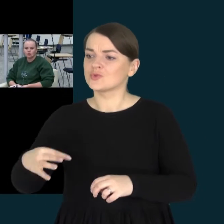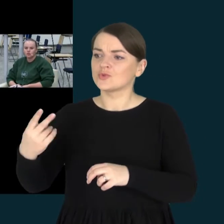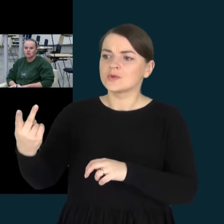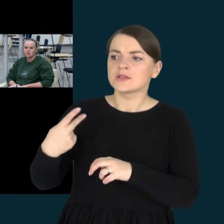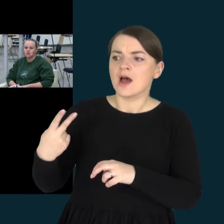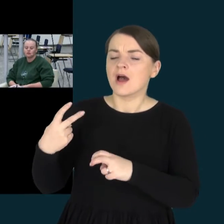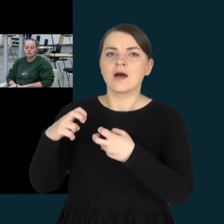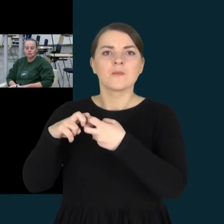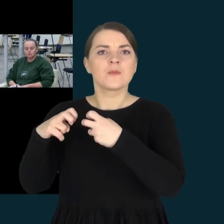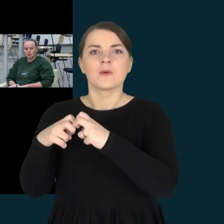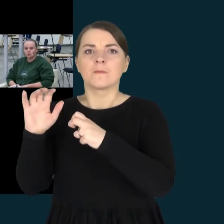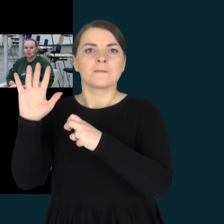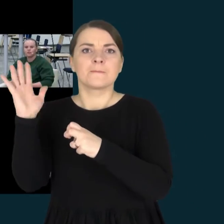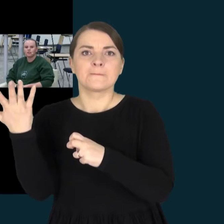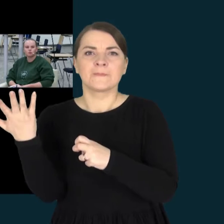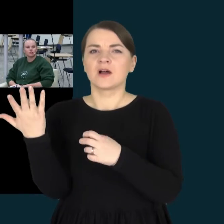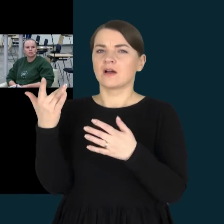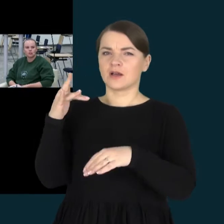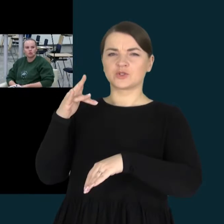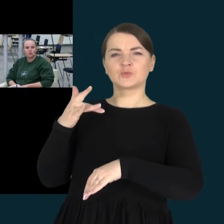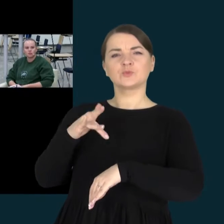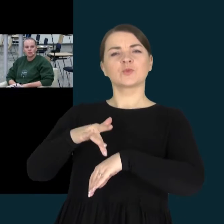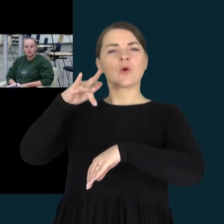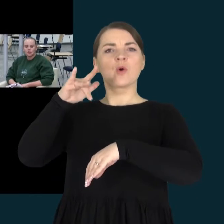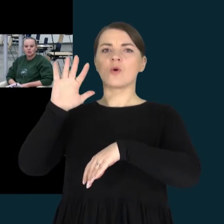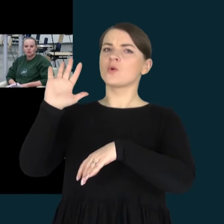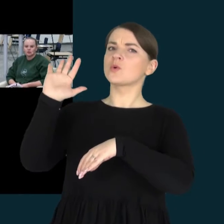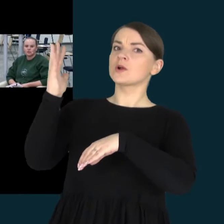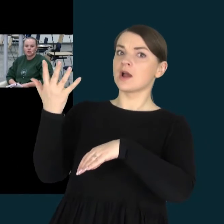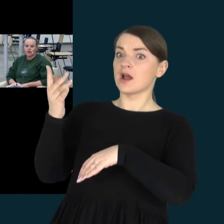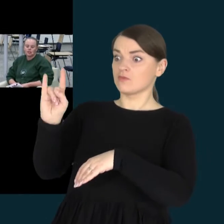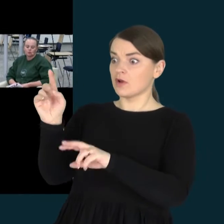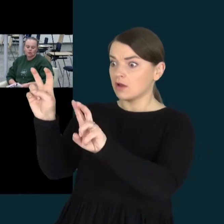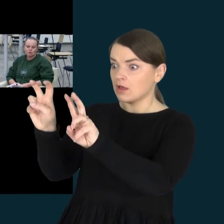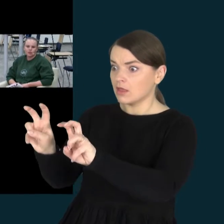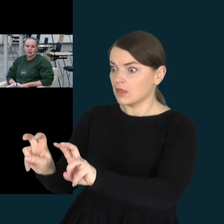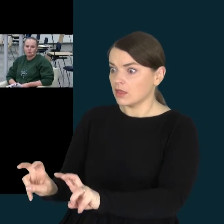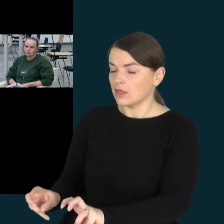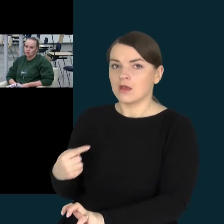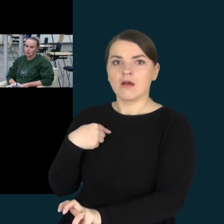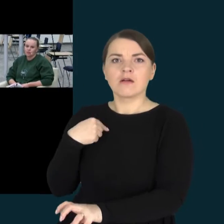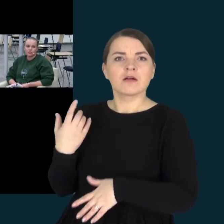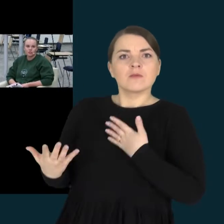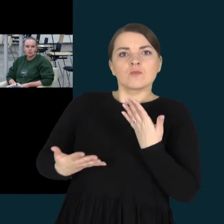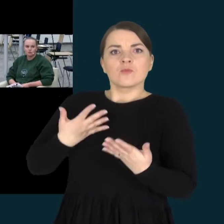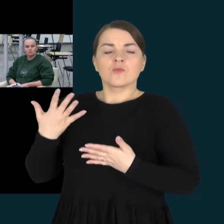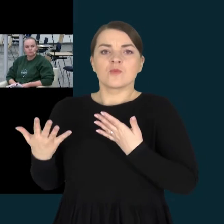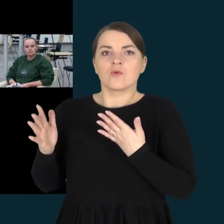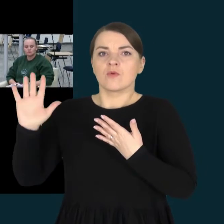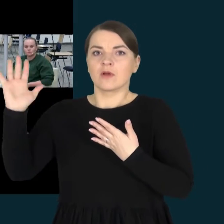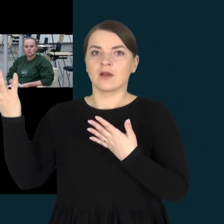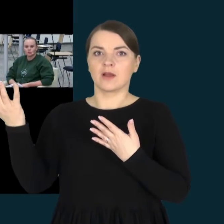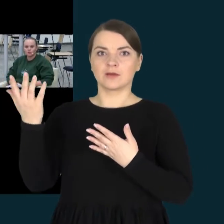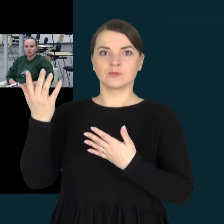išgyvenau, kai mano vaikas buvo tyriamas, apie ką kalbėjau su daktarais,